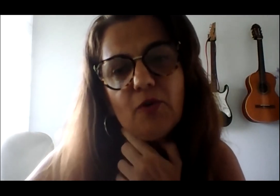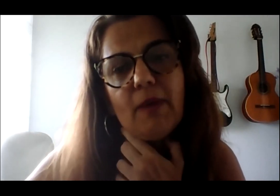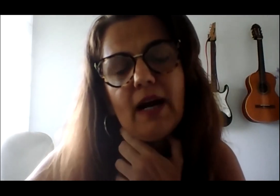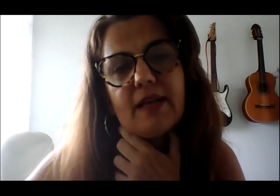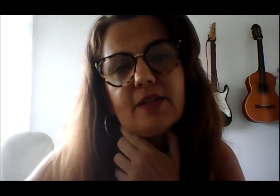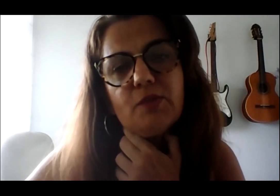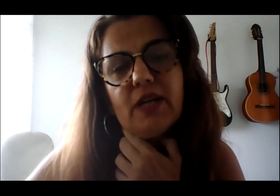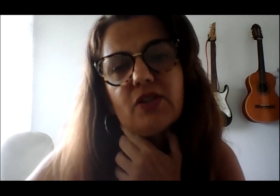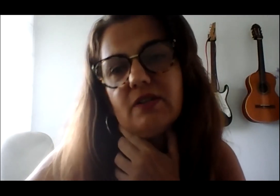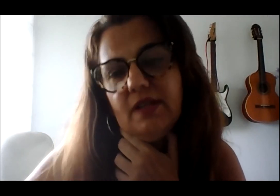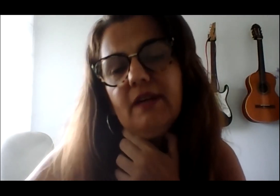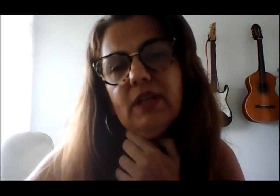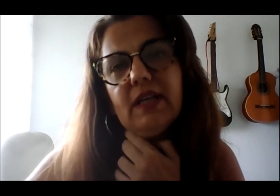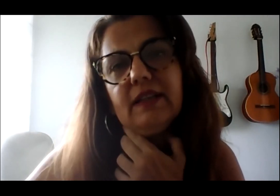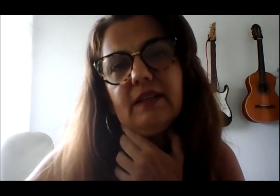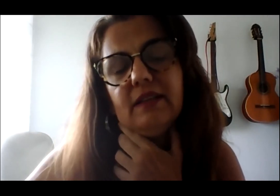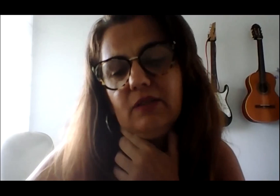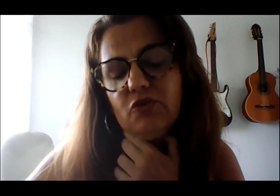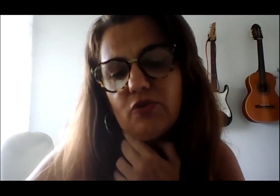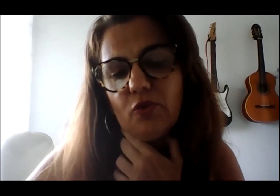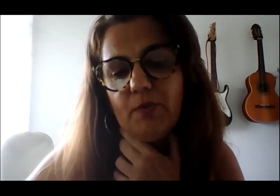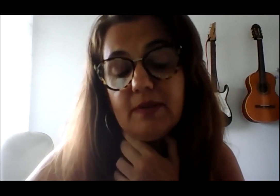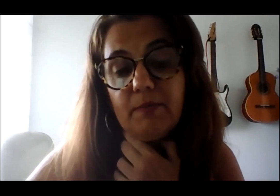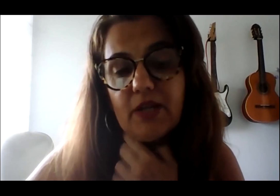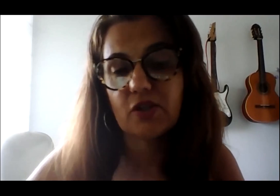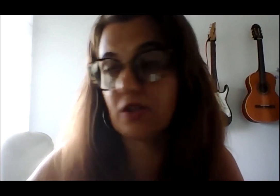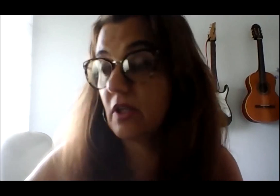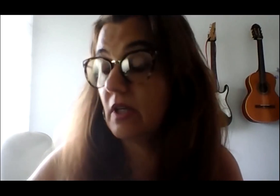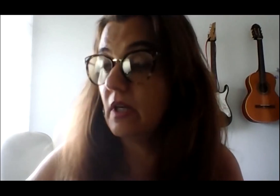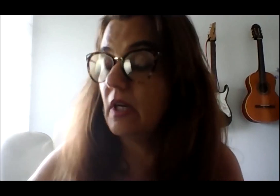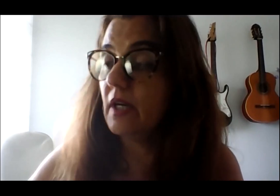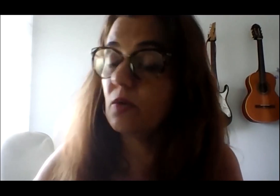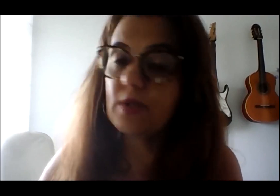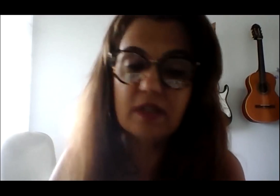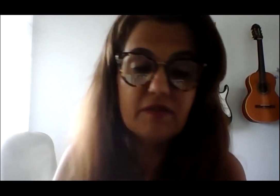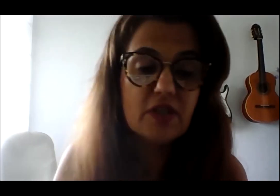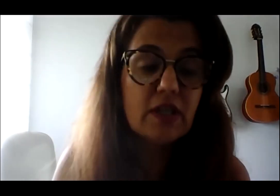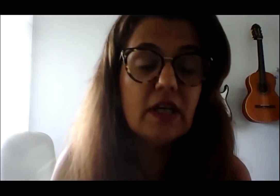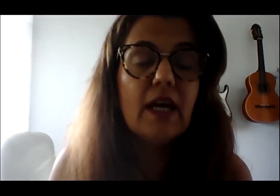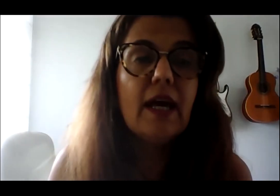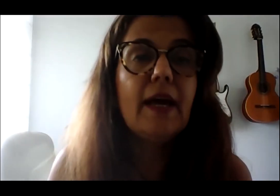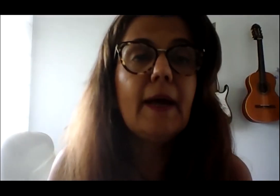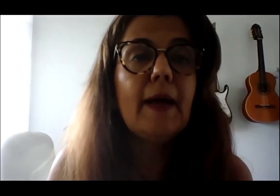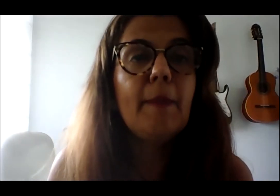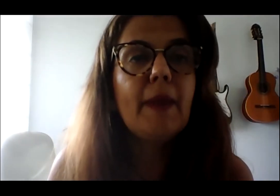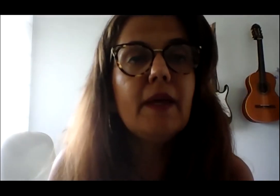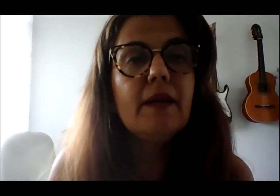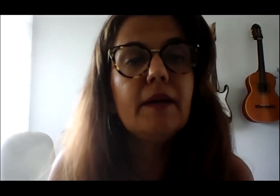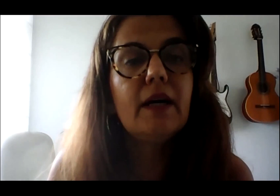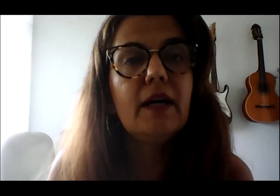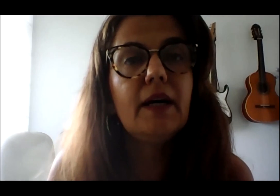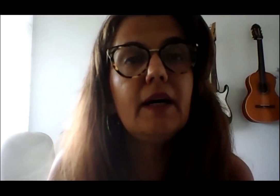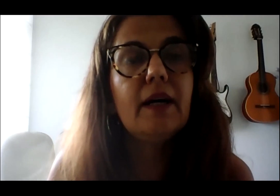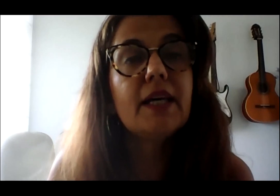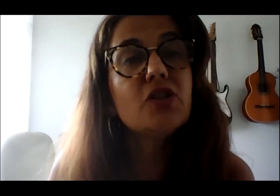transformar essas práticas que estão nos nossos documentos em práticas inclusivas, e